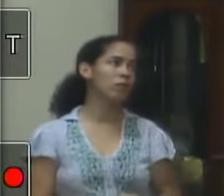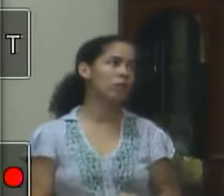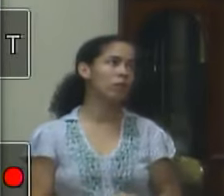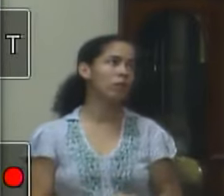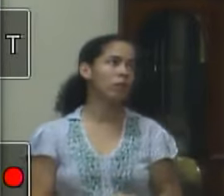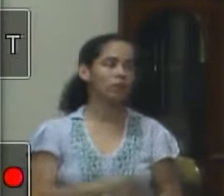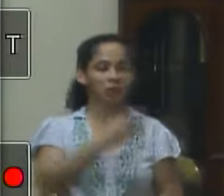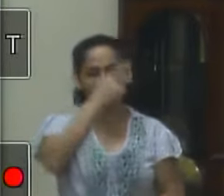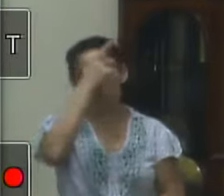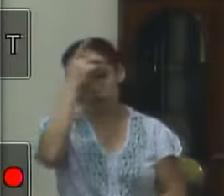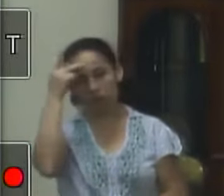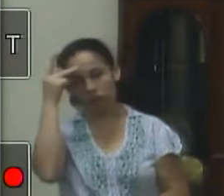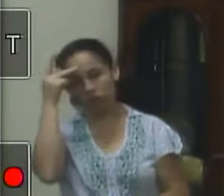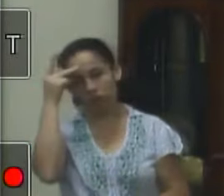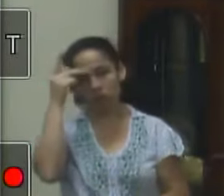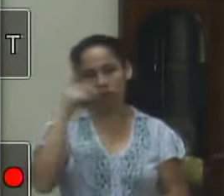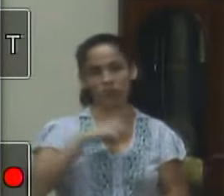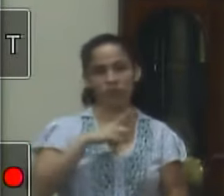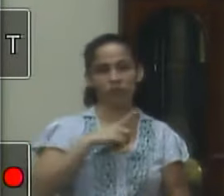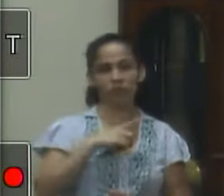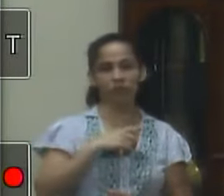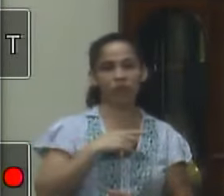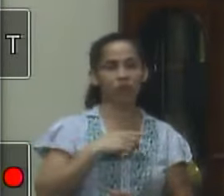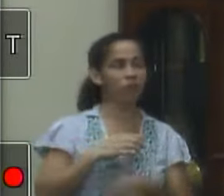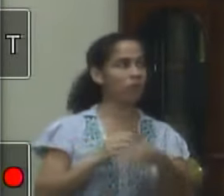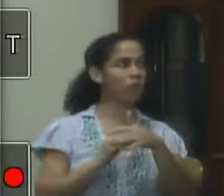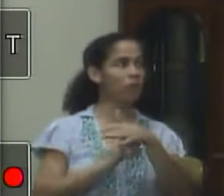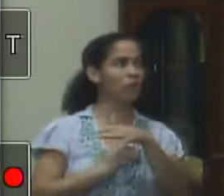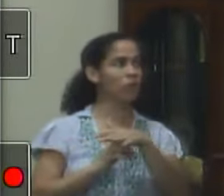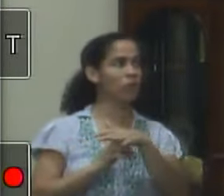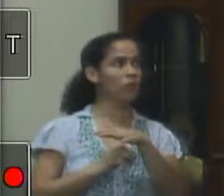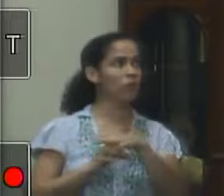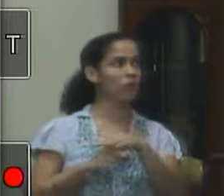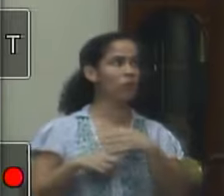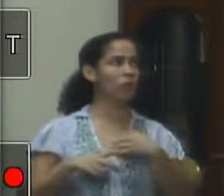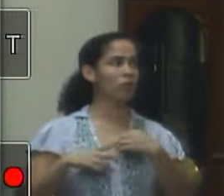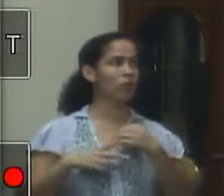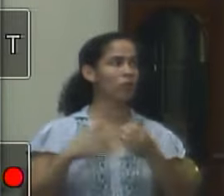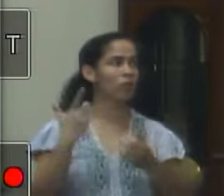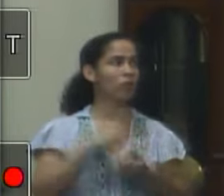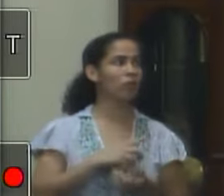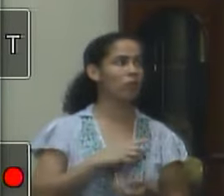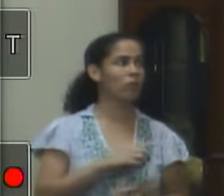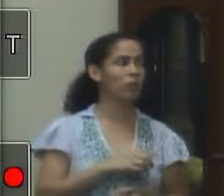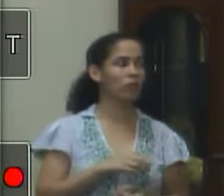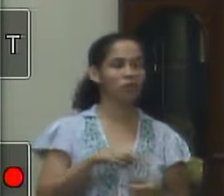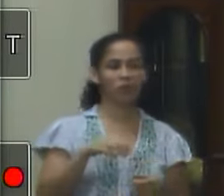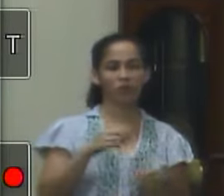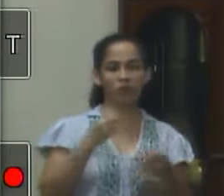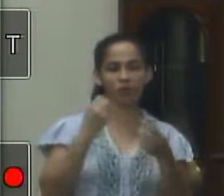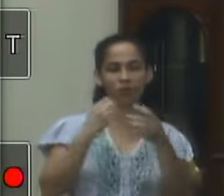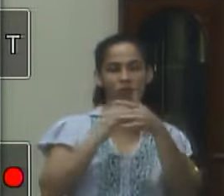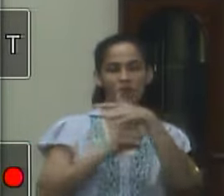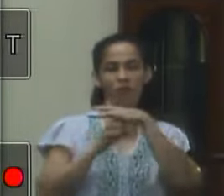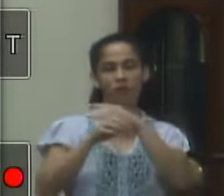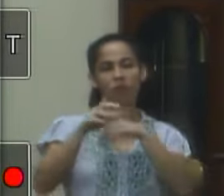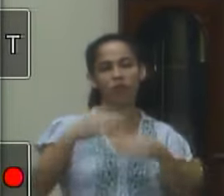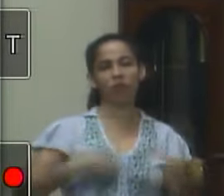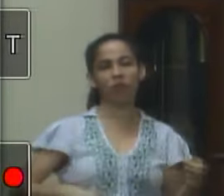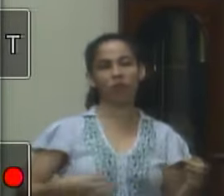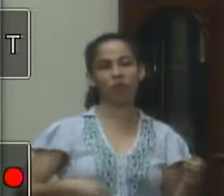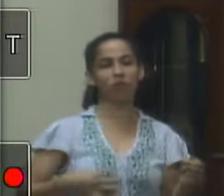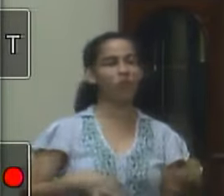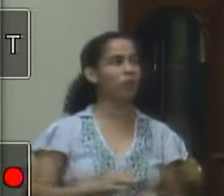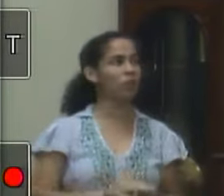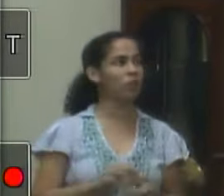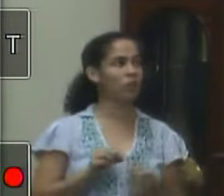pessoas que têm empresas que ganharam licitação em indústrias de conservatória, empresas de conservatória,